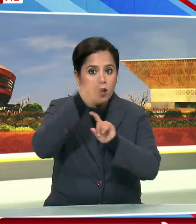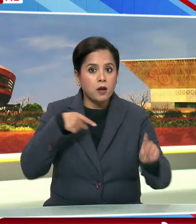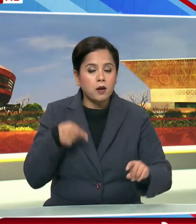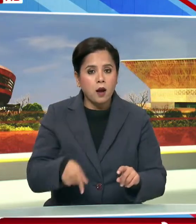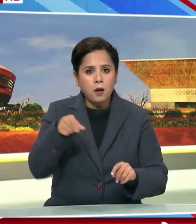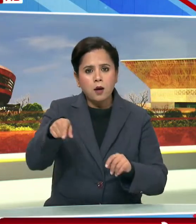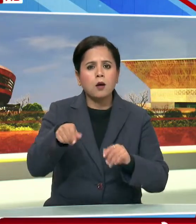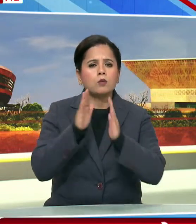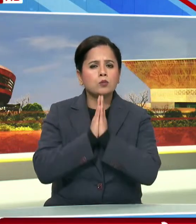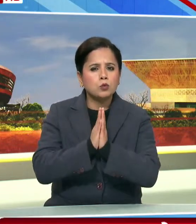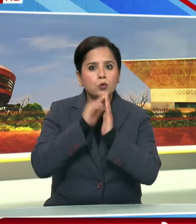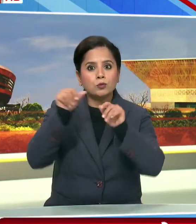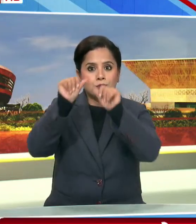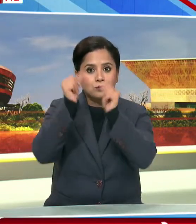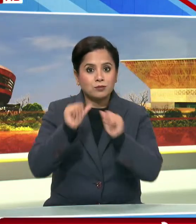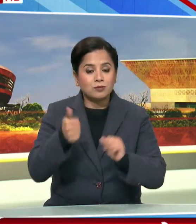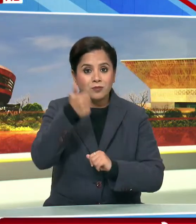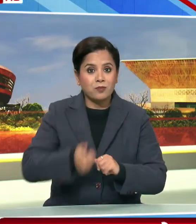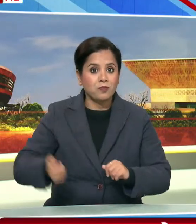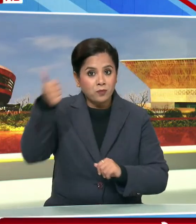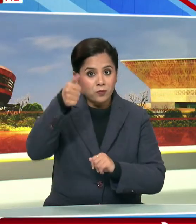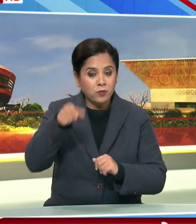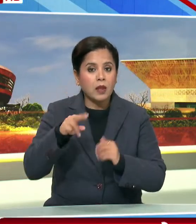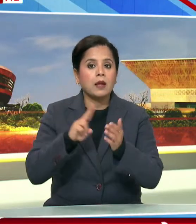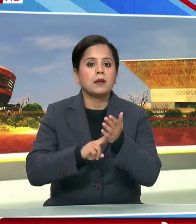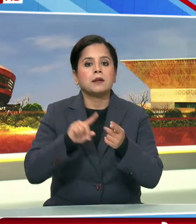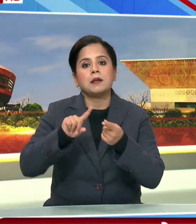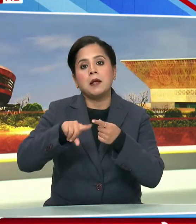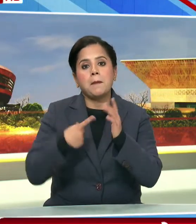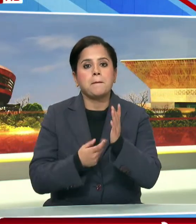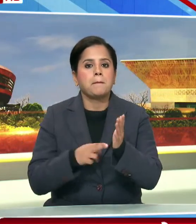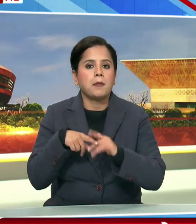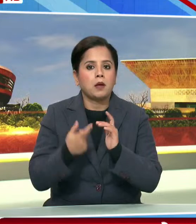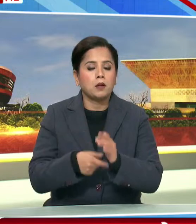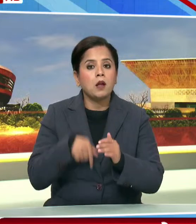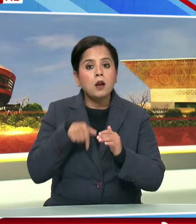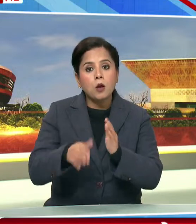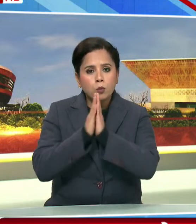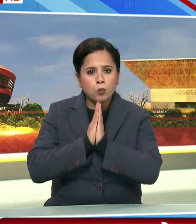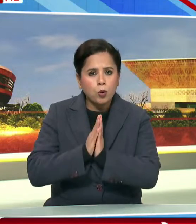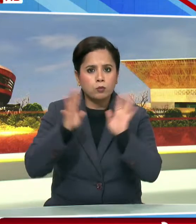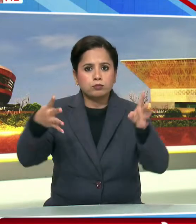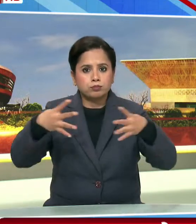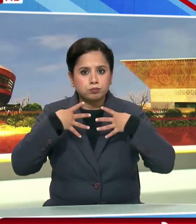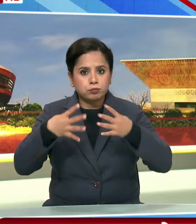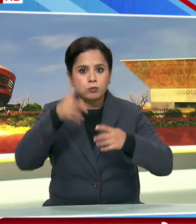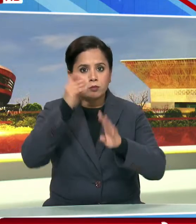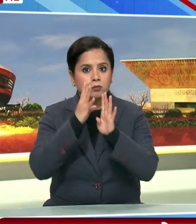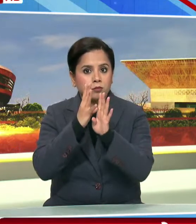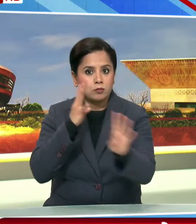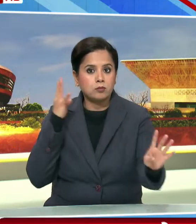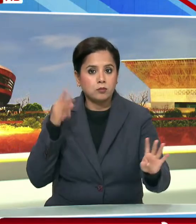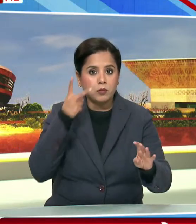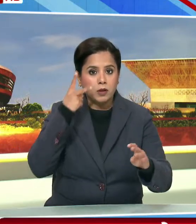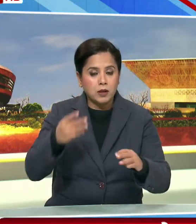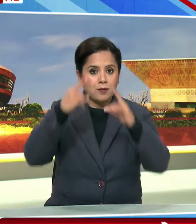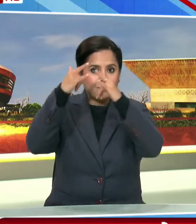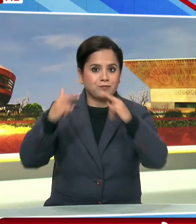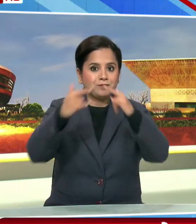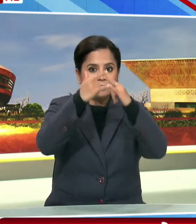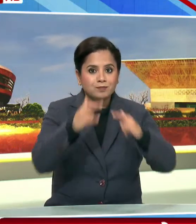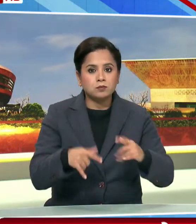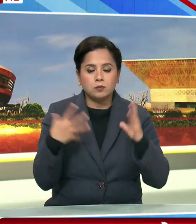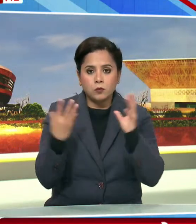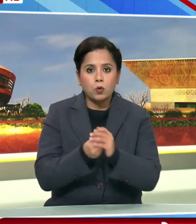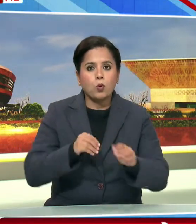निर्मान समिती के अध्यक्ष निर्पेंद्र मिश्रा ने मंदिर मार्ग गेट और श्रधालों के लिए बनाई गई कैनोपी